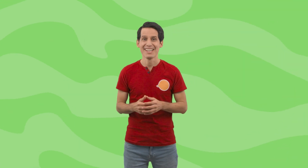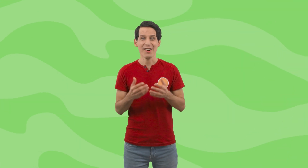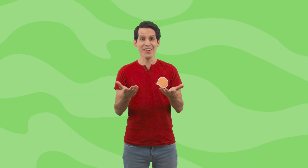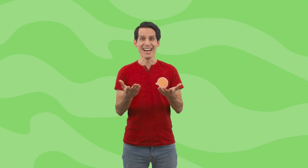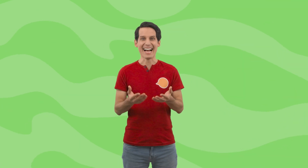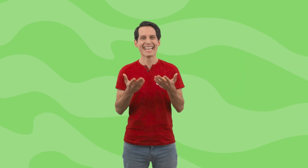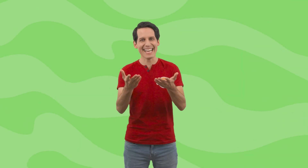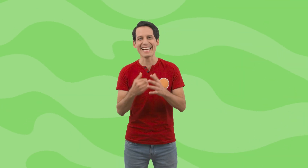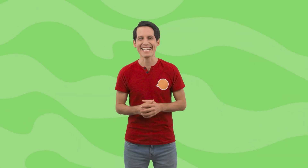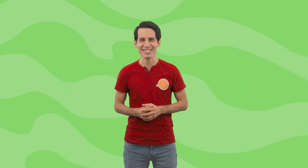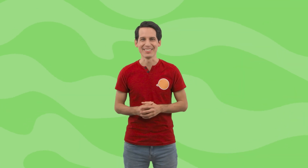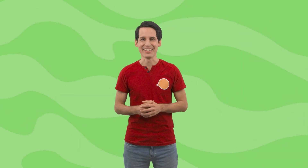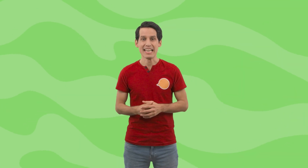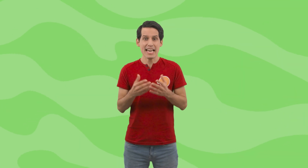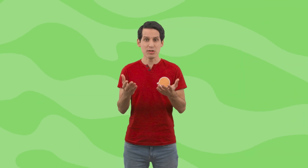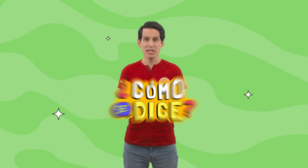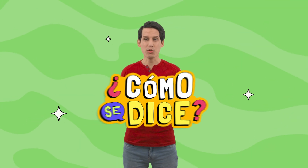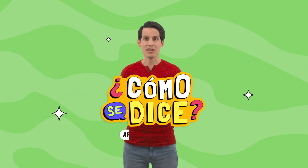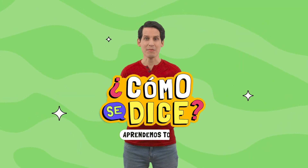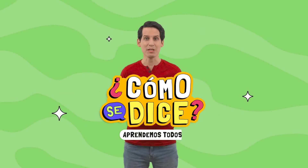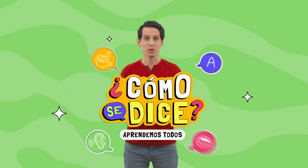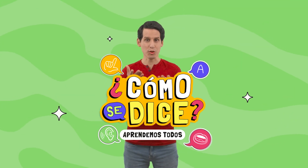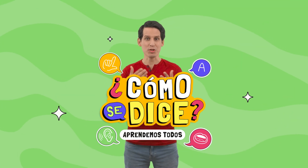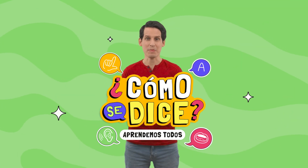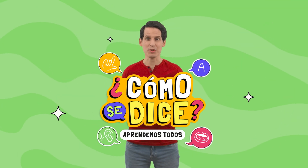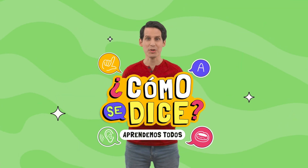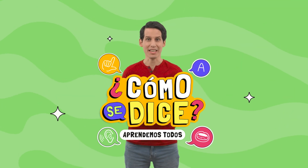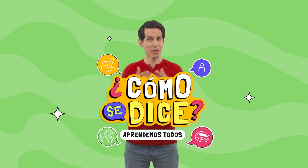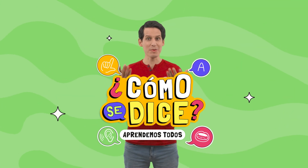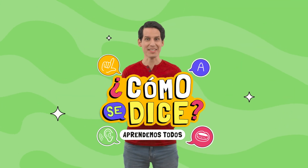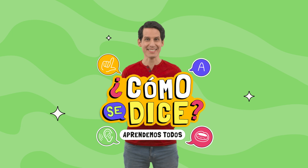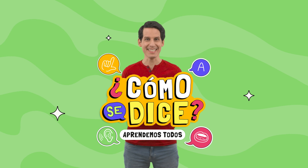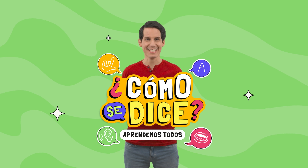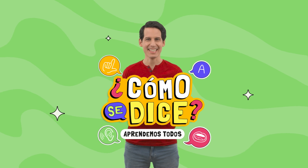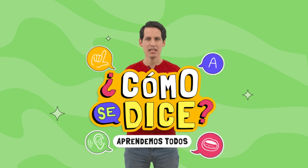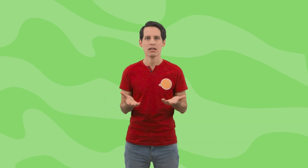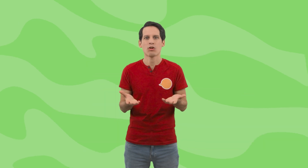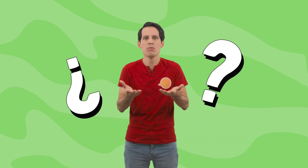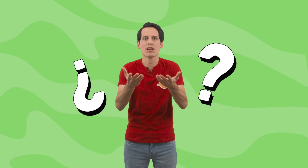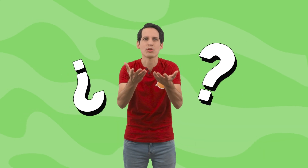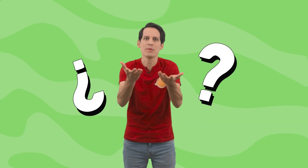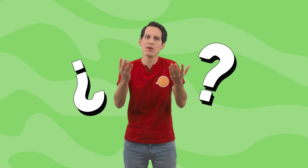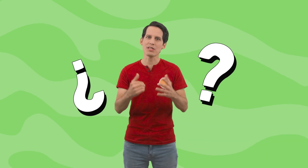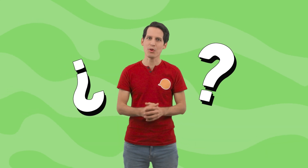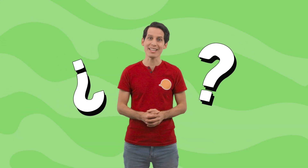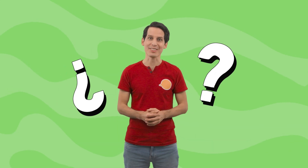¡Hola! ¡Qué gran elección! Estoy seguro que están viendo todos los episodios de ¿Cómo se dice? ¿Cómo que todavía no se han suscrito?